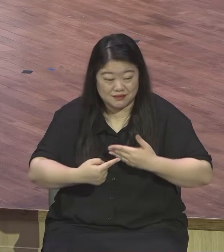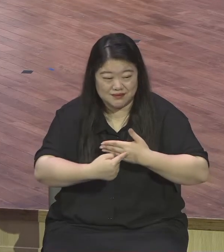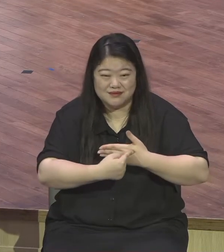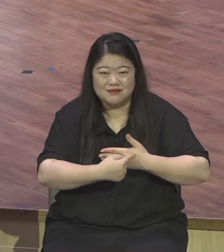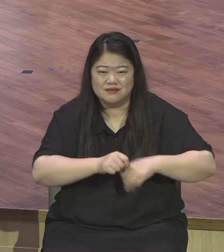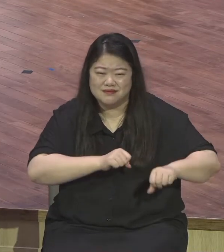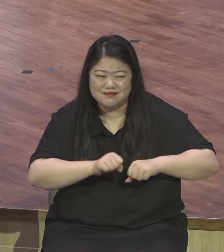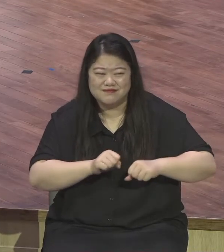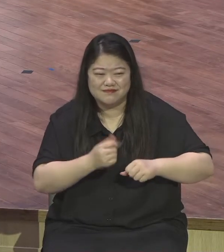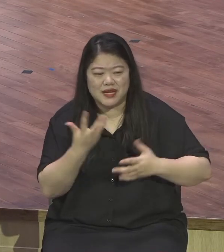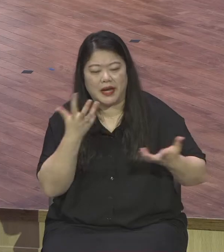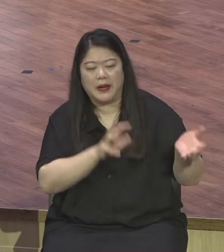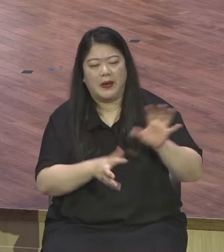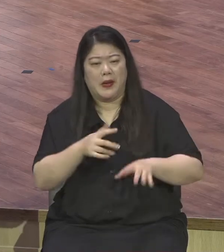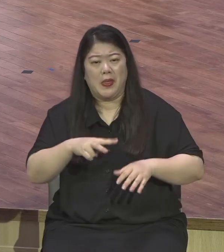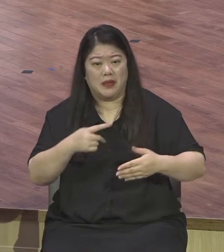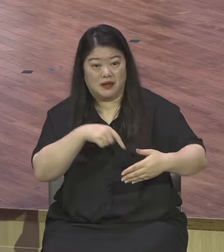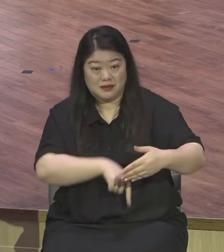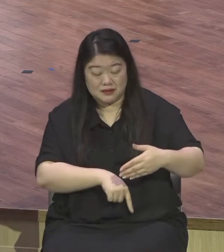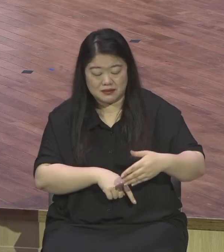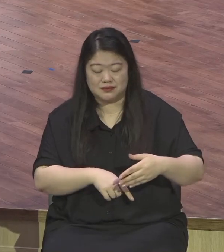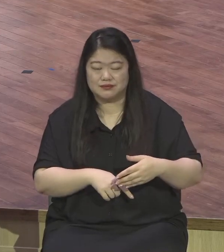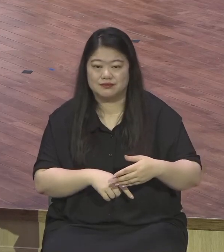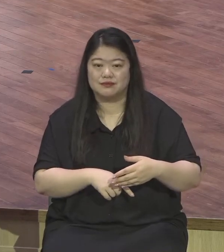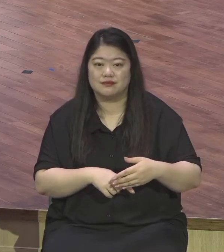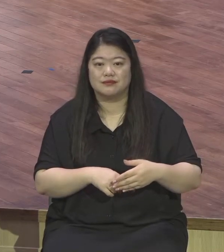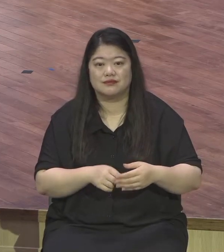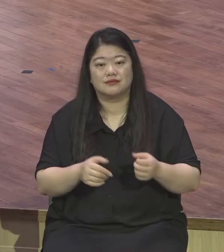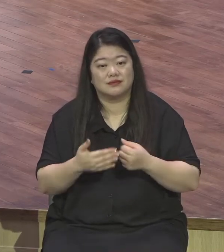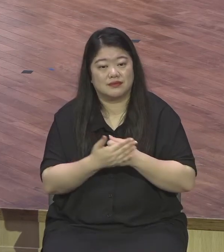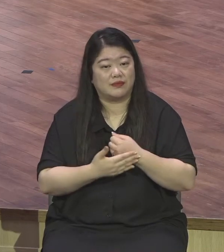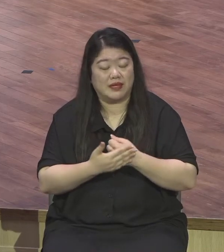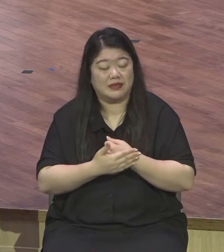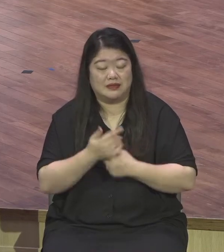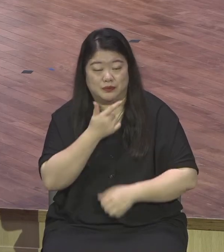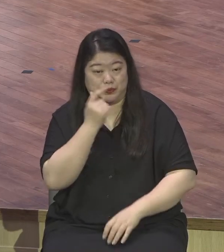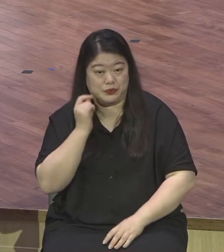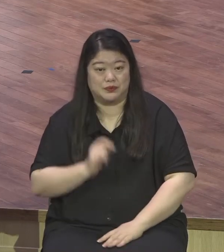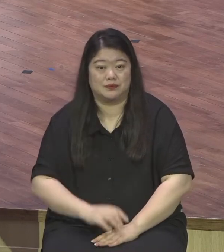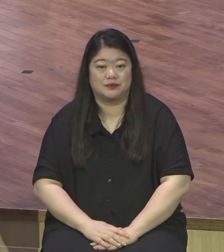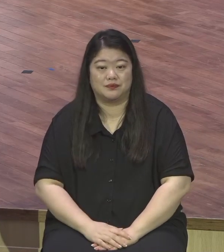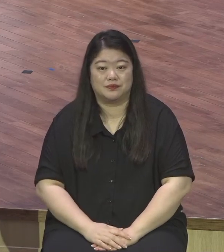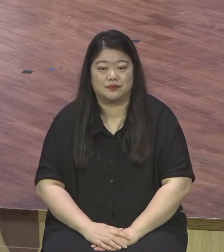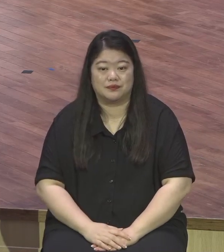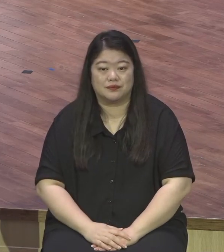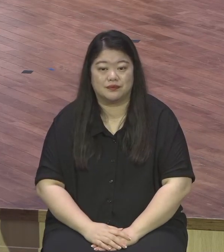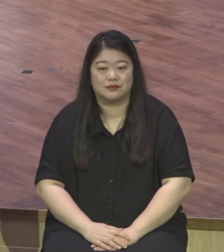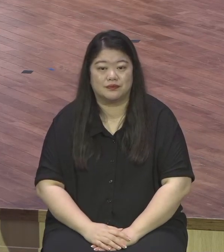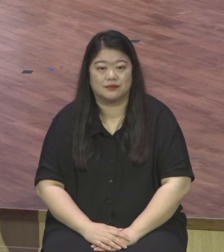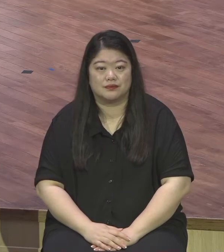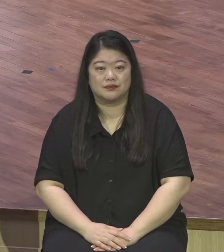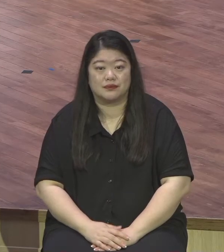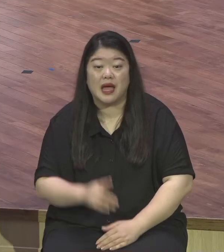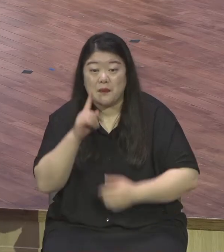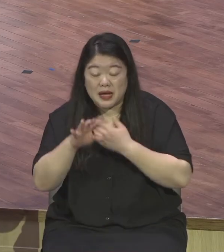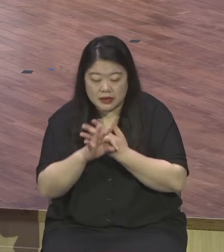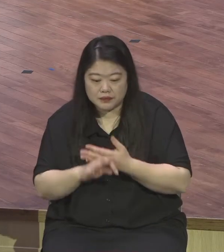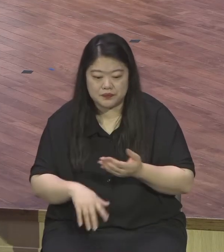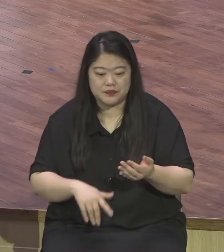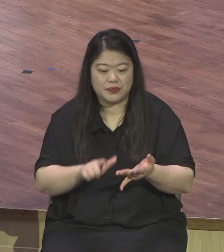강성우 살다가 돈 좀 벌었다 강남가지요 왜 간 줄 아십니까 은혜를 못 받았던 것입니다 다른 거 아무것도